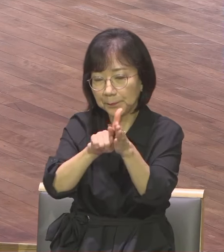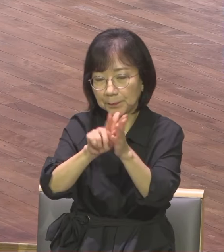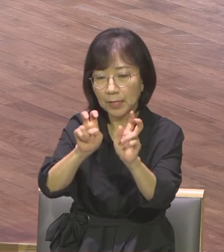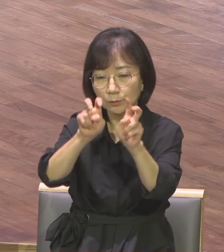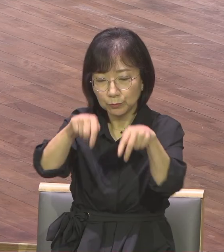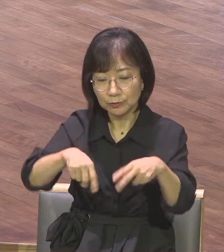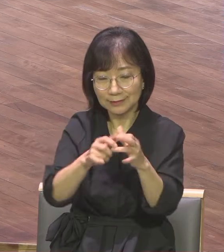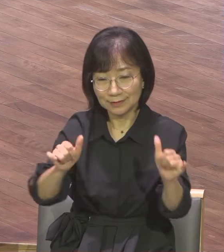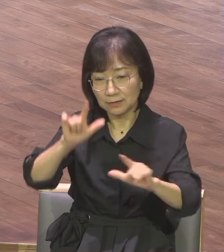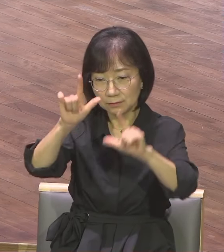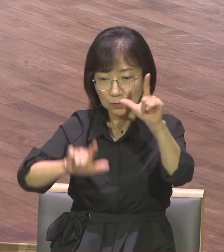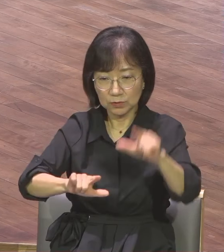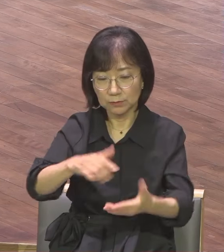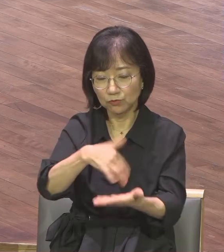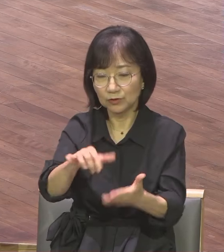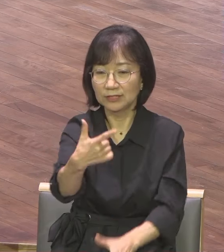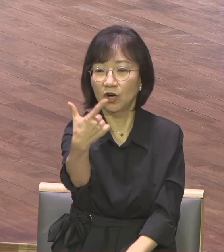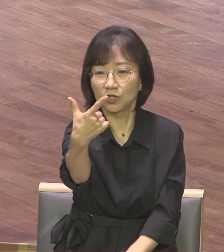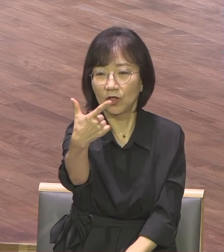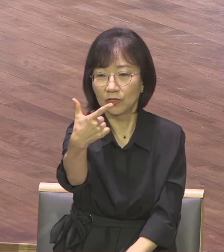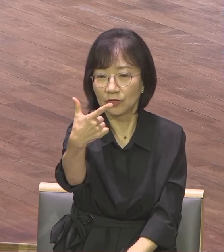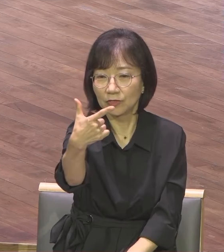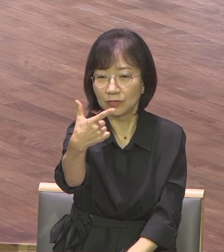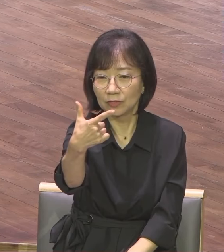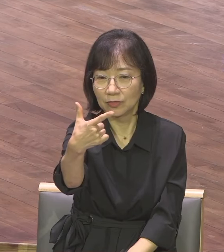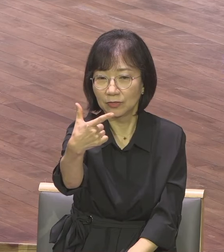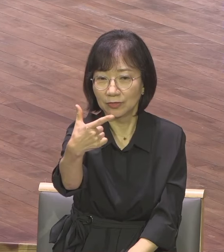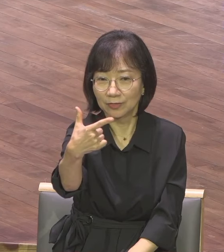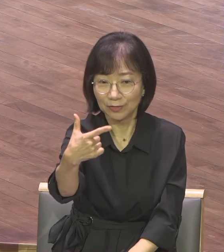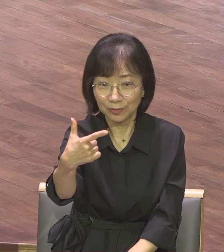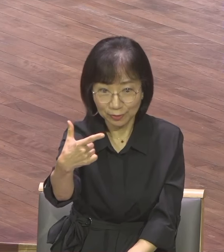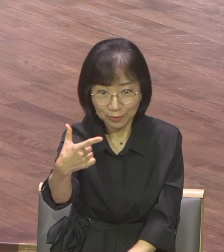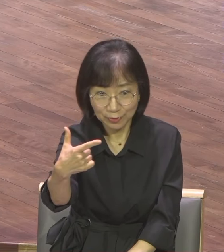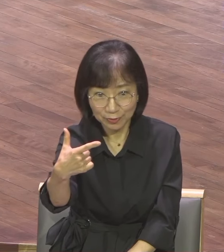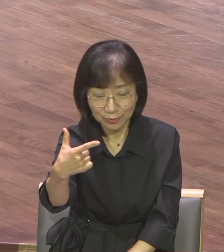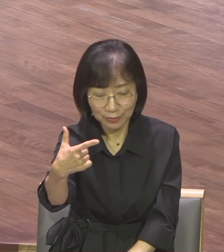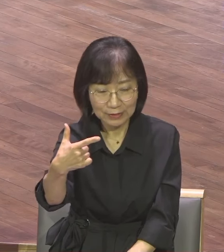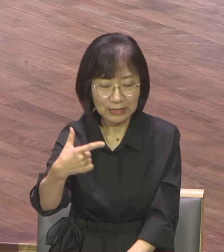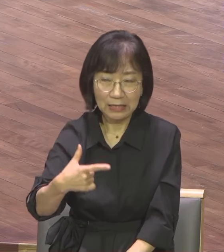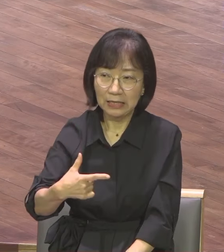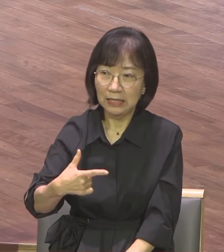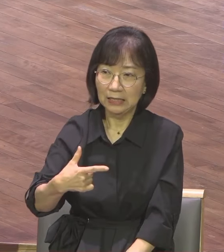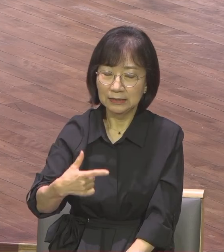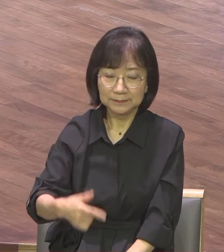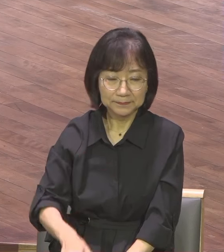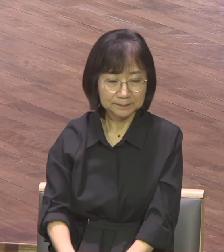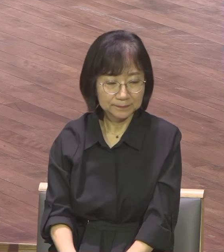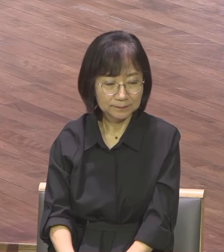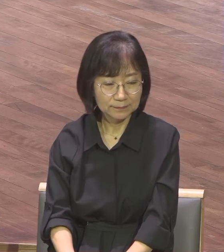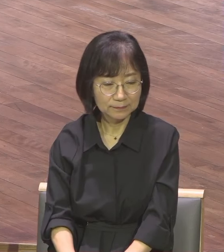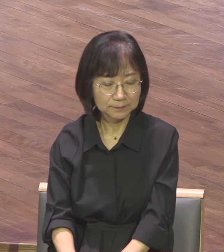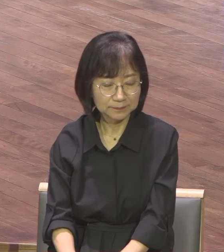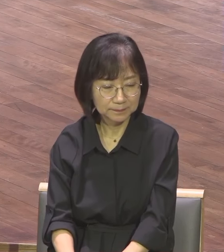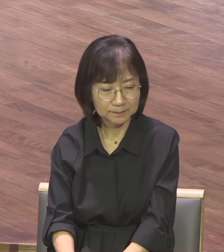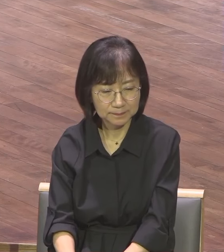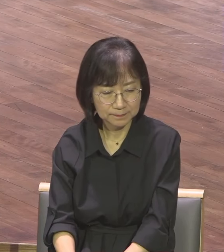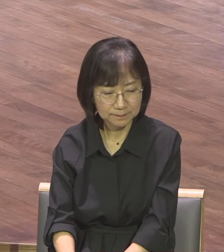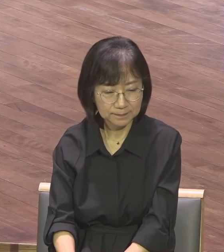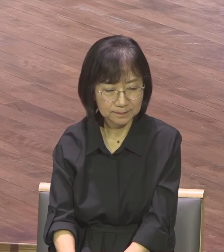우리를 지적해요 우리의 죄성을 보게 합니까 우리의 악함을 보게 너의 인생이 어떤 인생인지